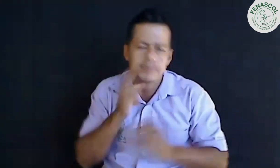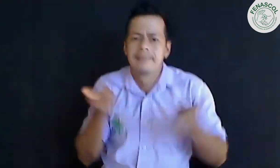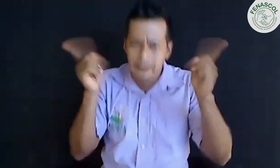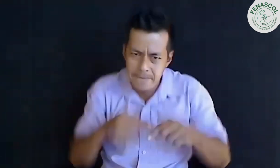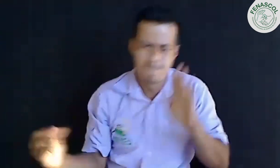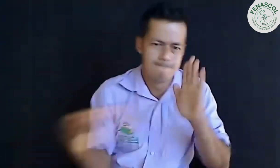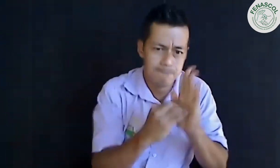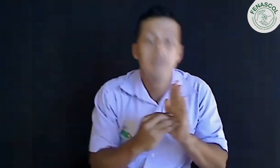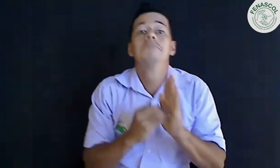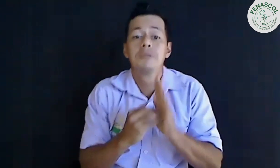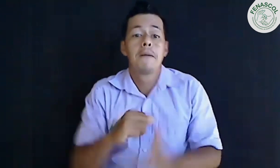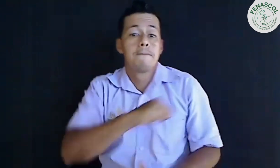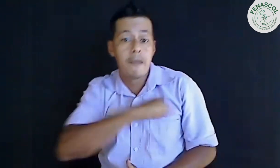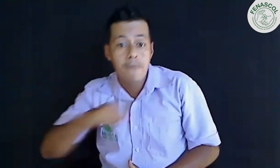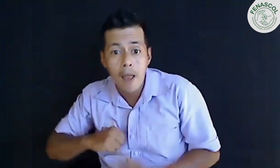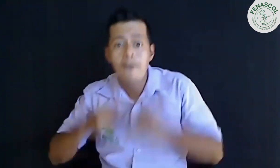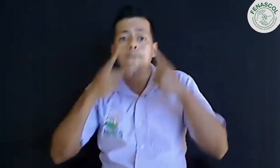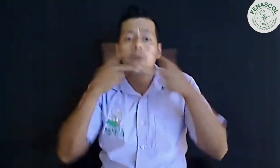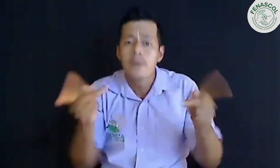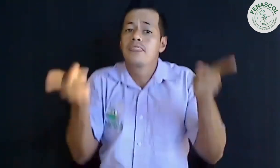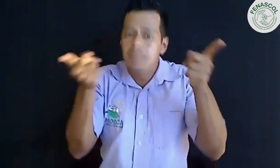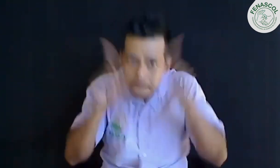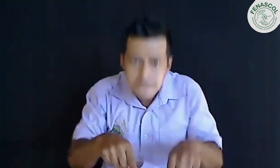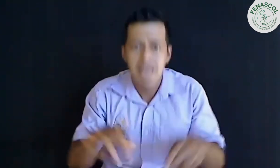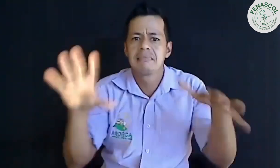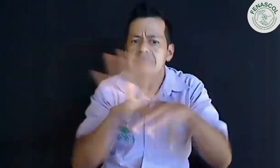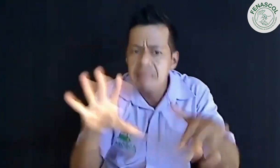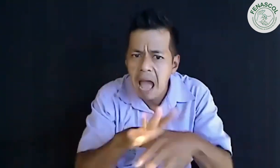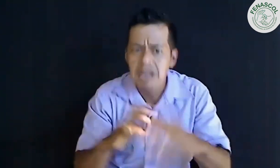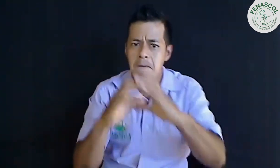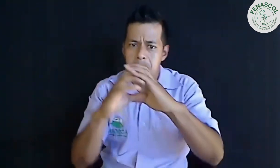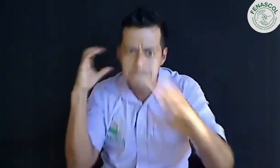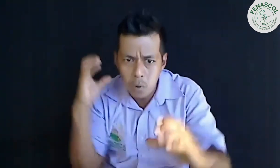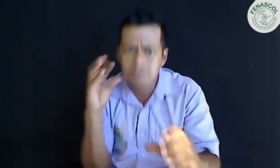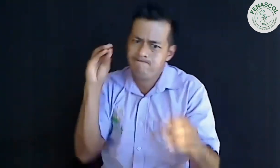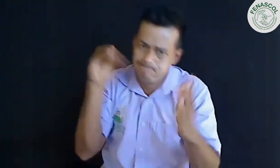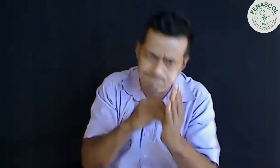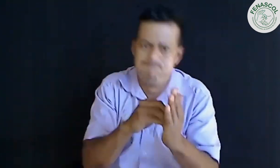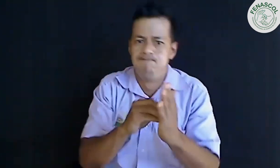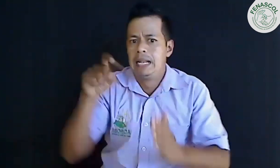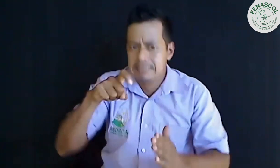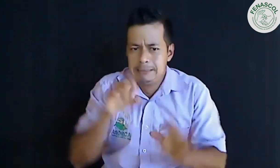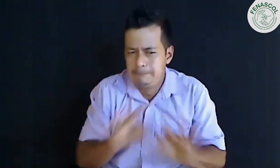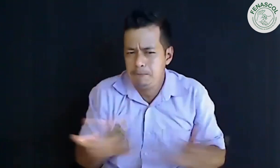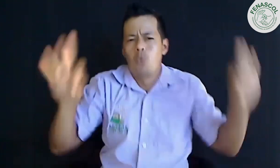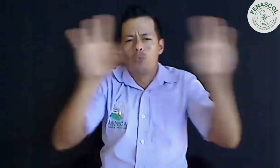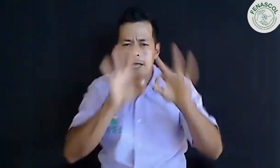involucradas toda la comunidad sorda, además que la licencia sea para el transporte público y privado, pues es necesario.